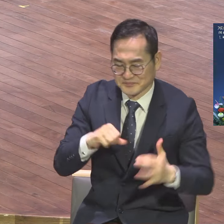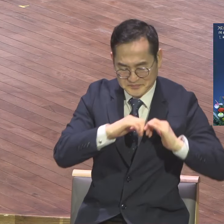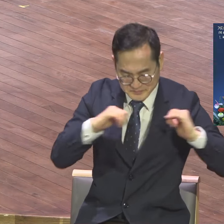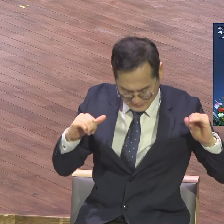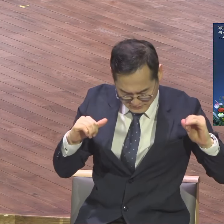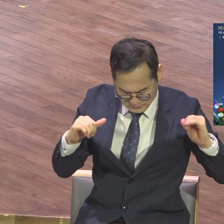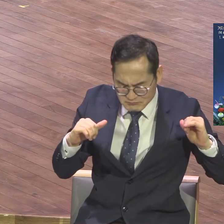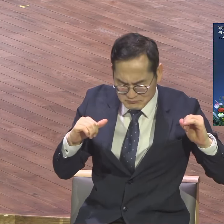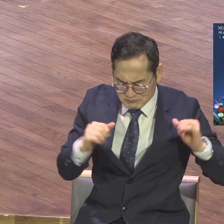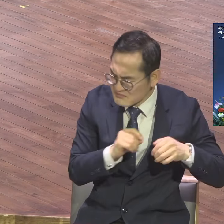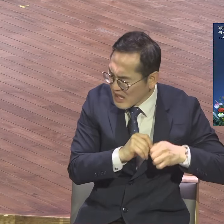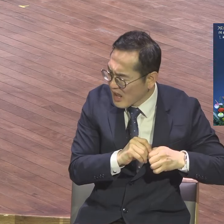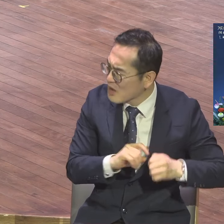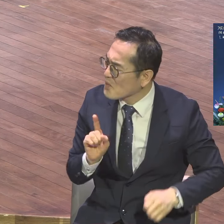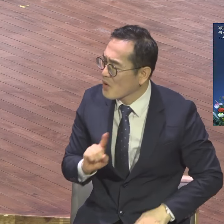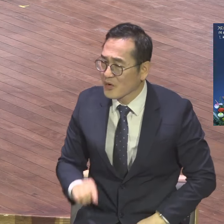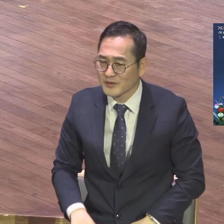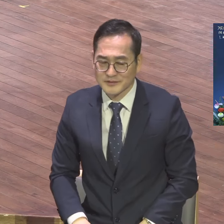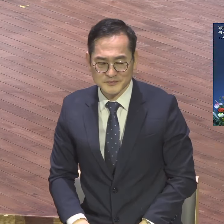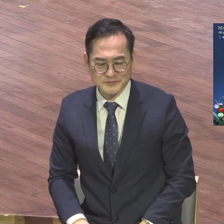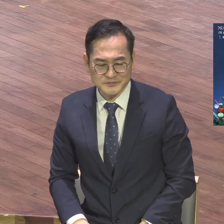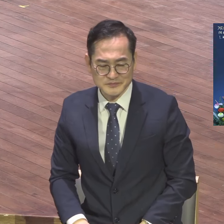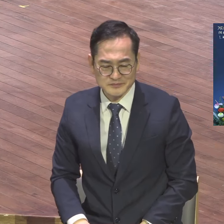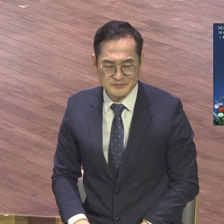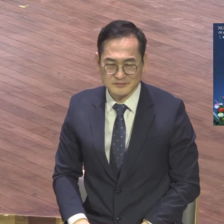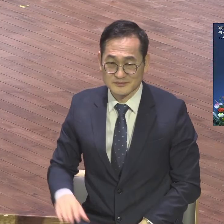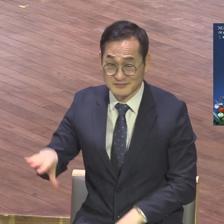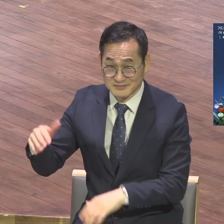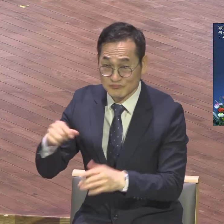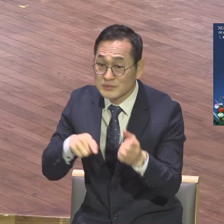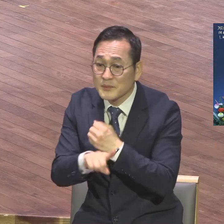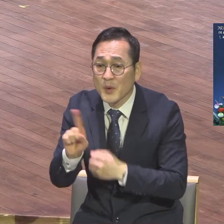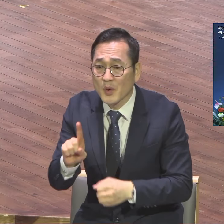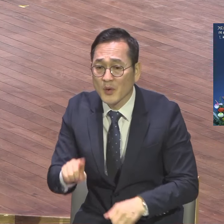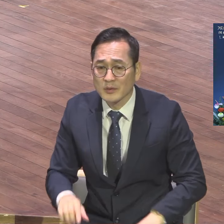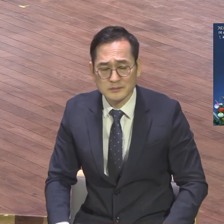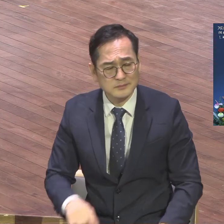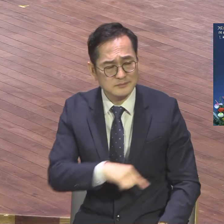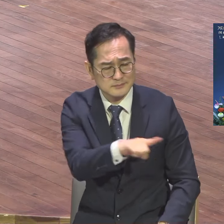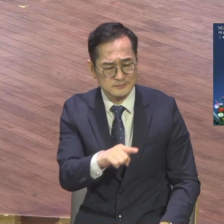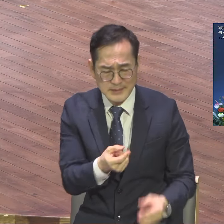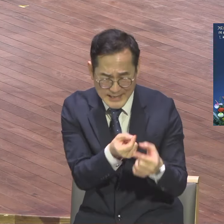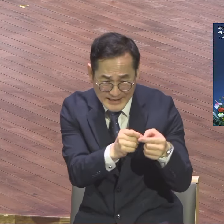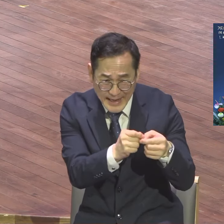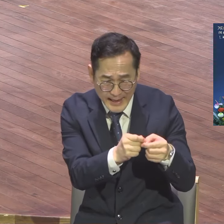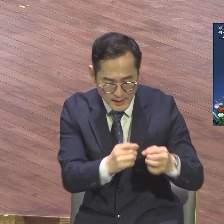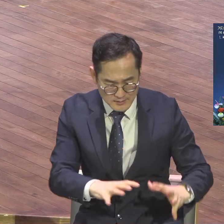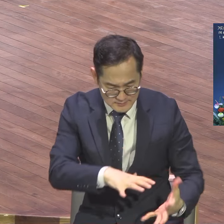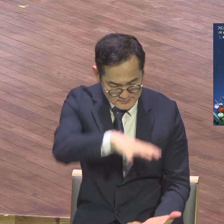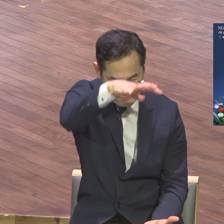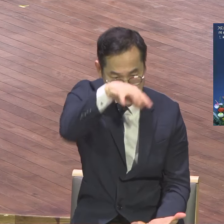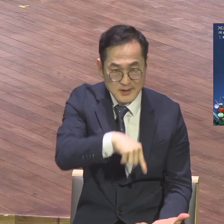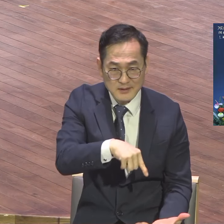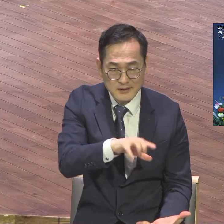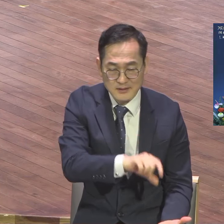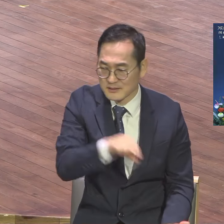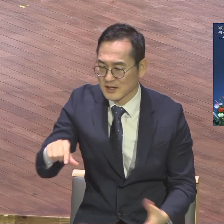다리우스 황제가 우리는 이렇게 군대가 많다. 이